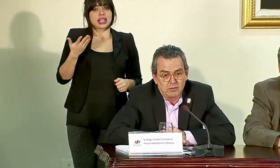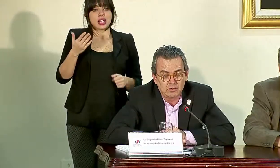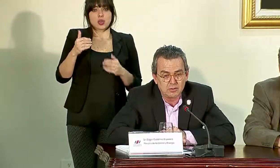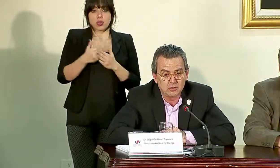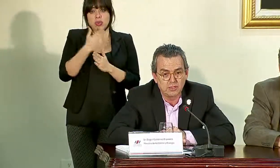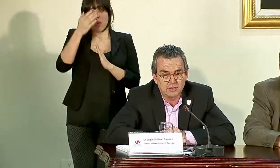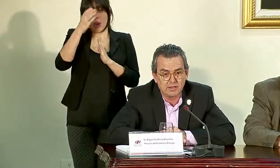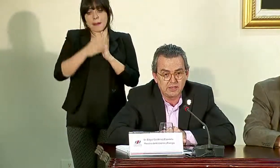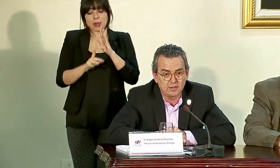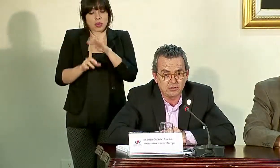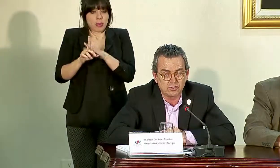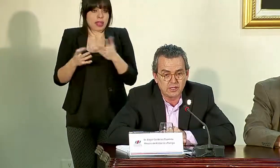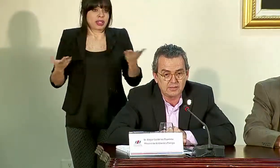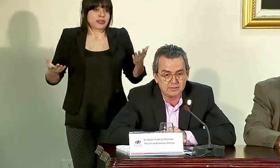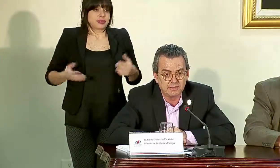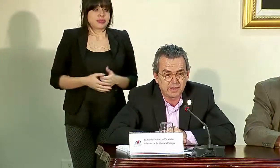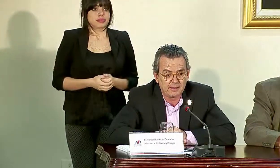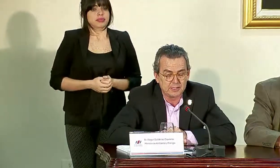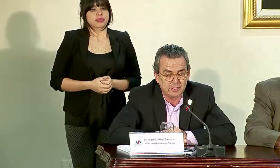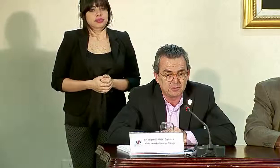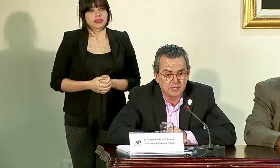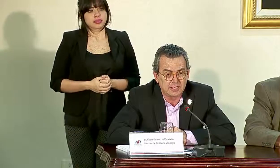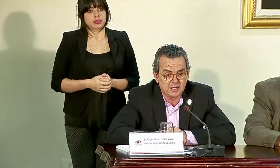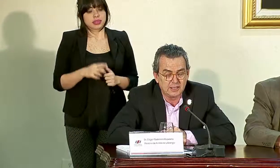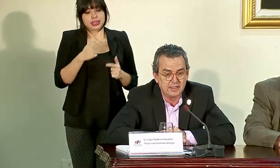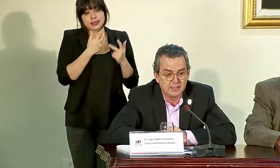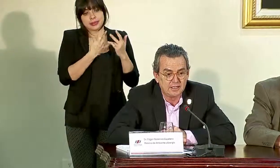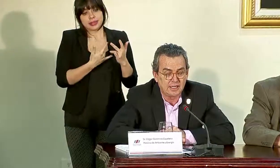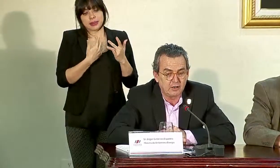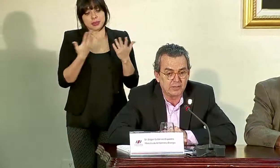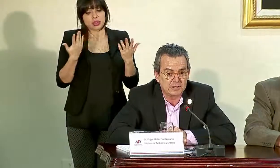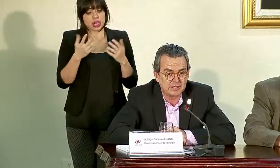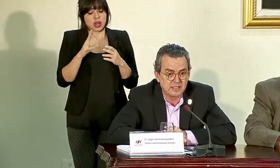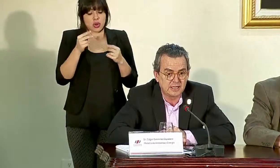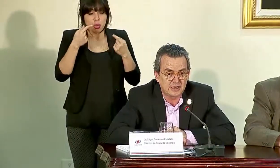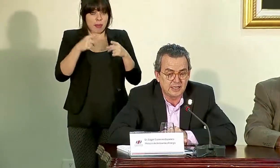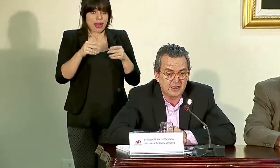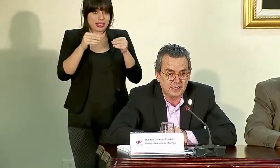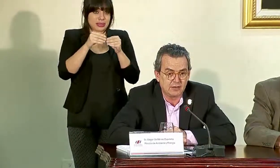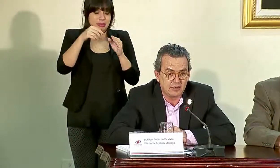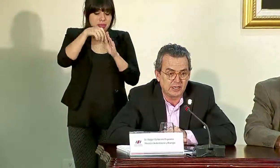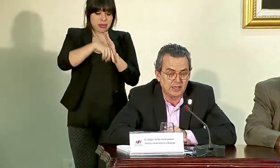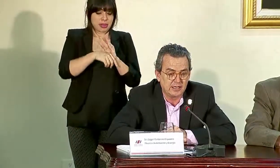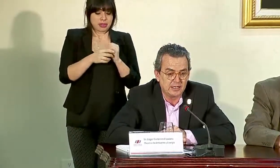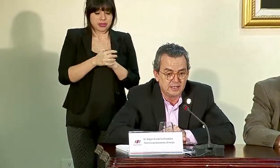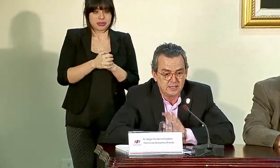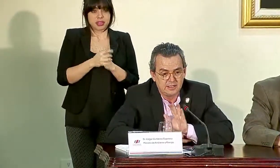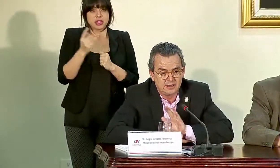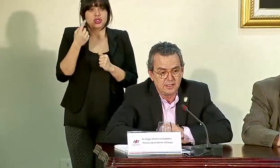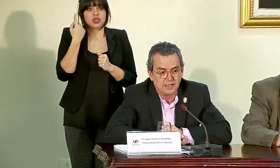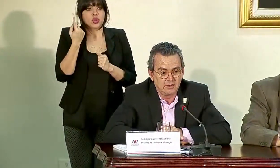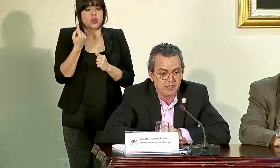capítulo surja o nos traiga. Esperemos de que no pase más allá que un